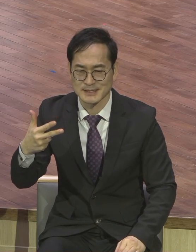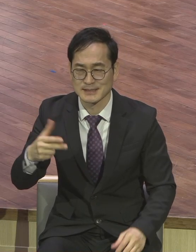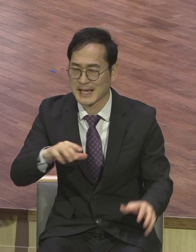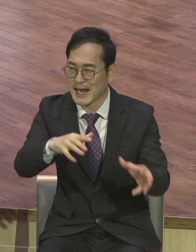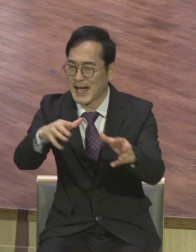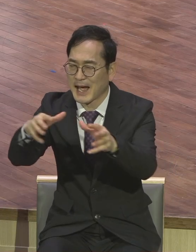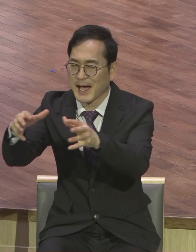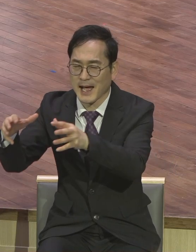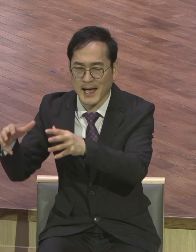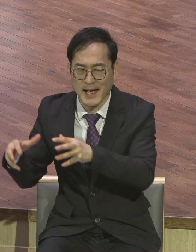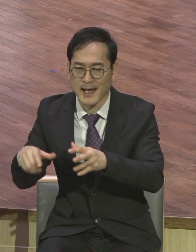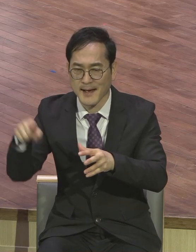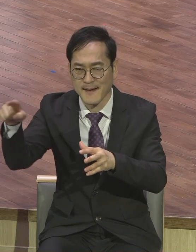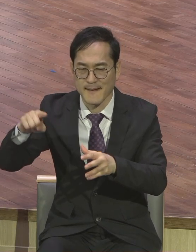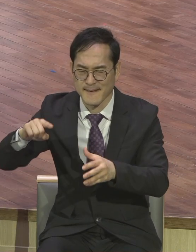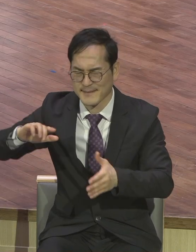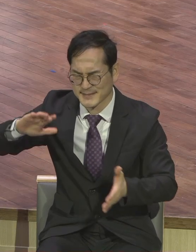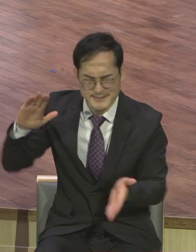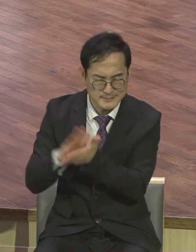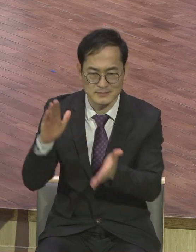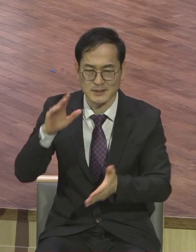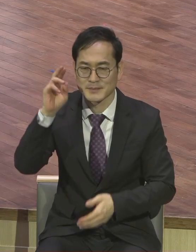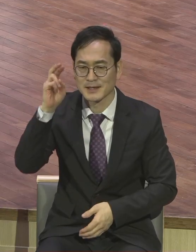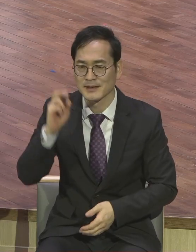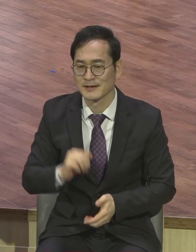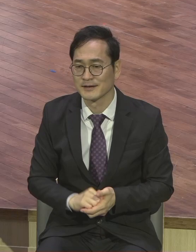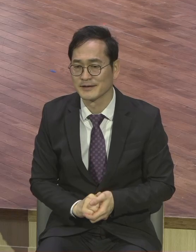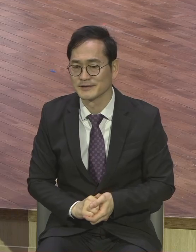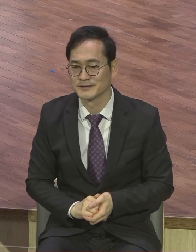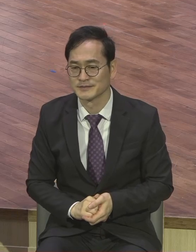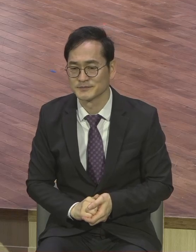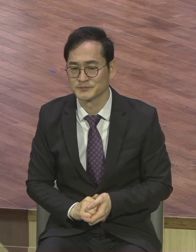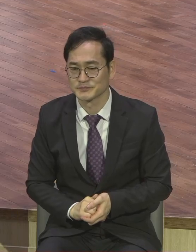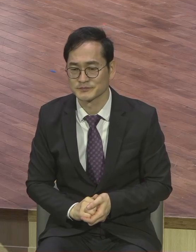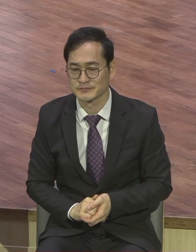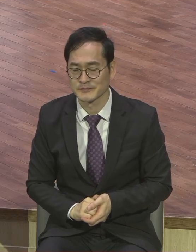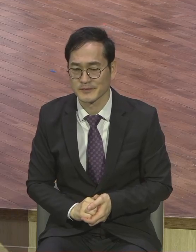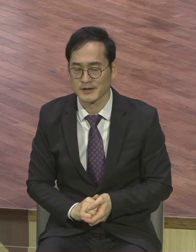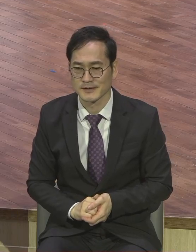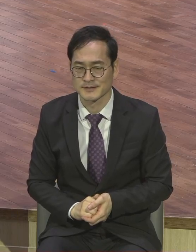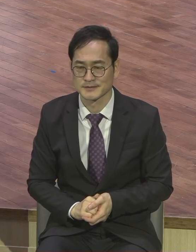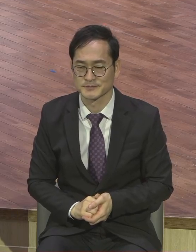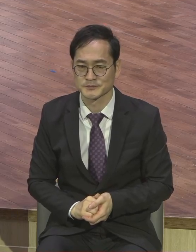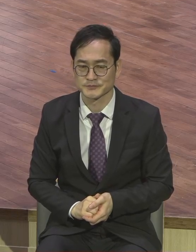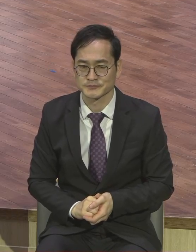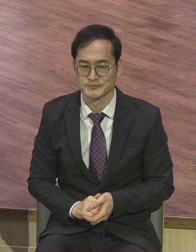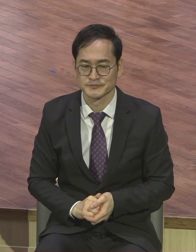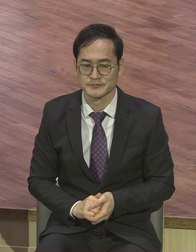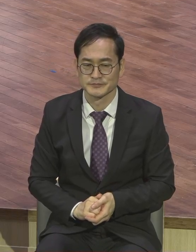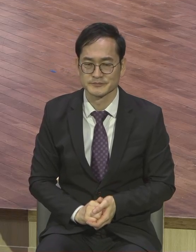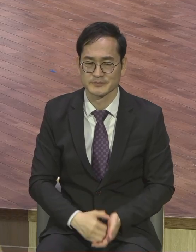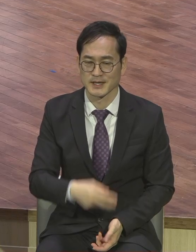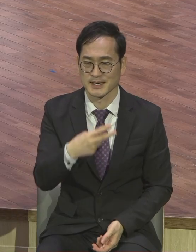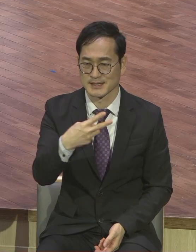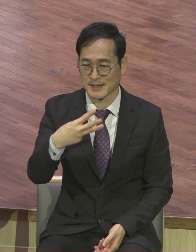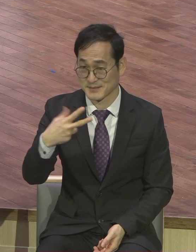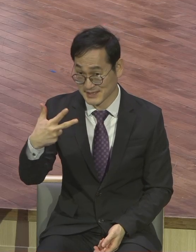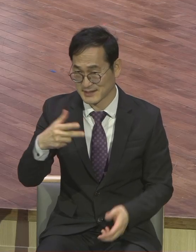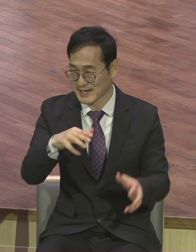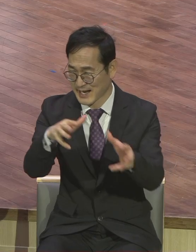그만큼 우리가 본부와 함께 237년 5천 종족을 향해 오린 집중하는데 랩런트들부터